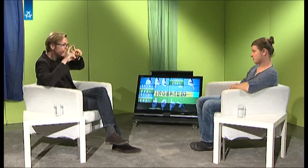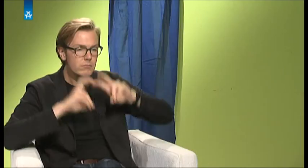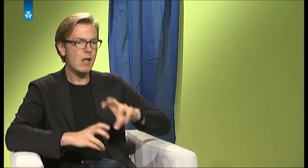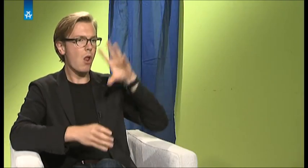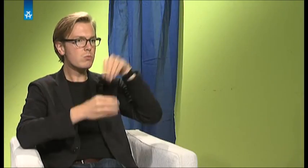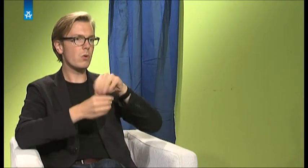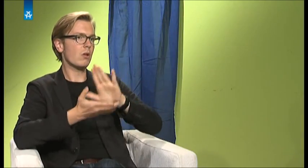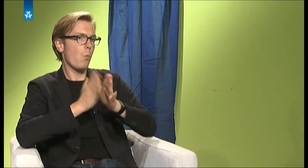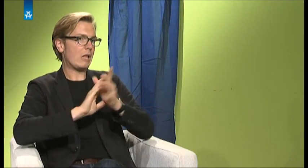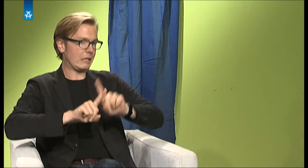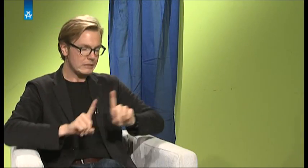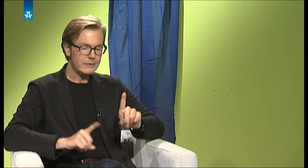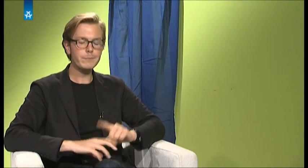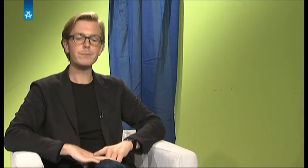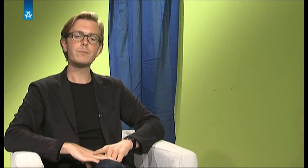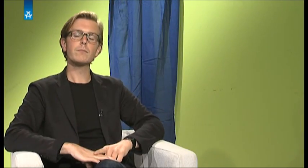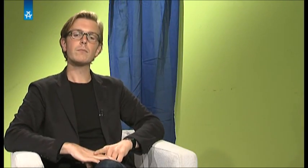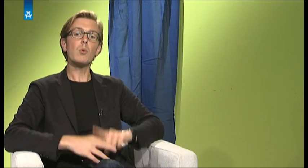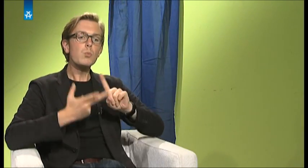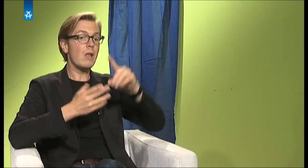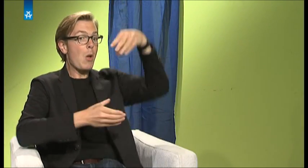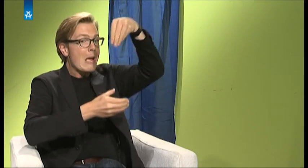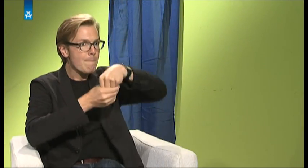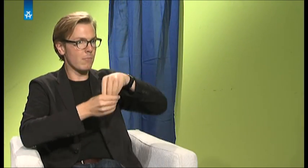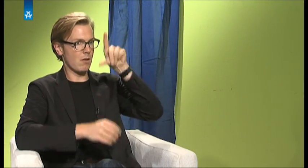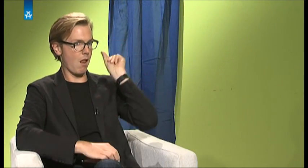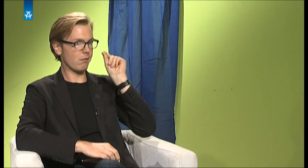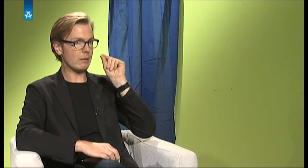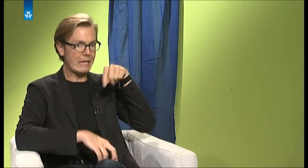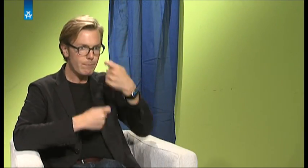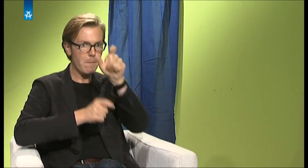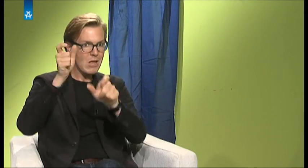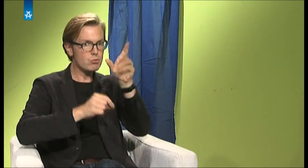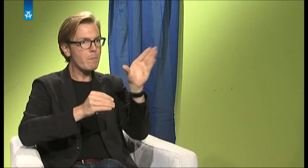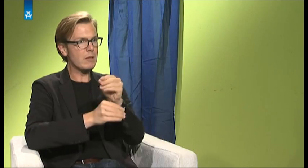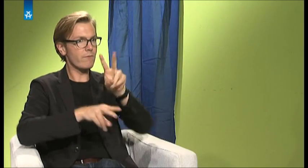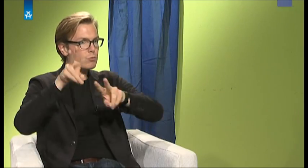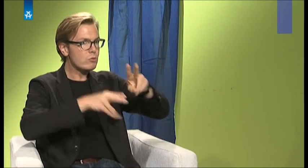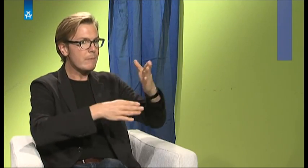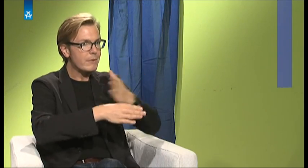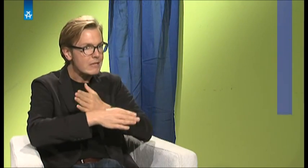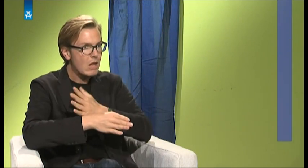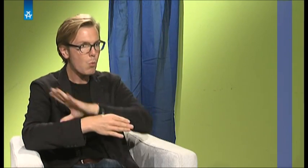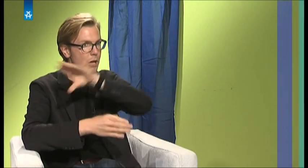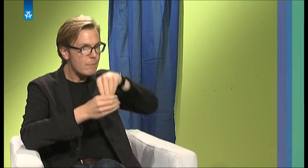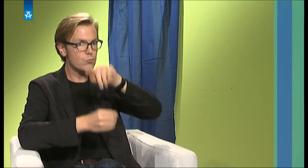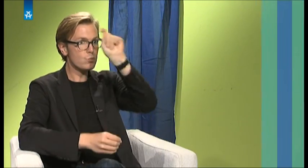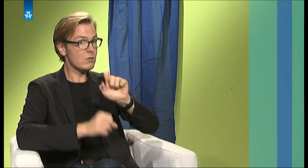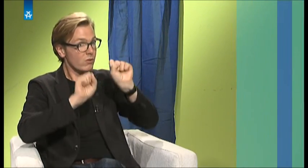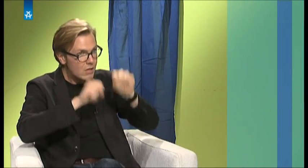es überhaupt ein Interesse in Amerika besteht, sich dem Thema Inklusion zu widmen oder welche Größe das hat oder welche Reichweite das hat. Und ich wollte halt